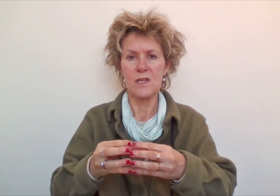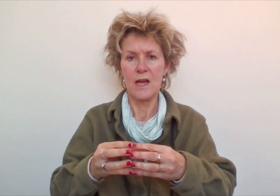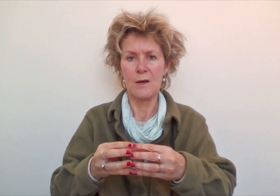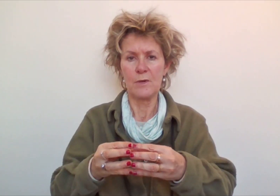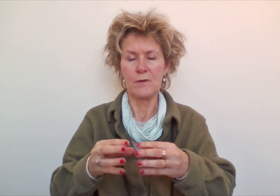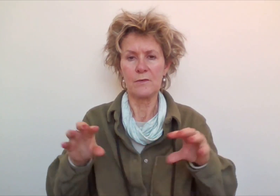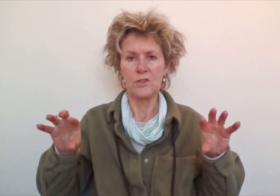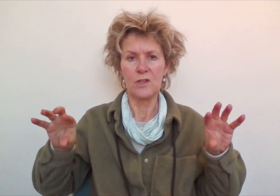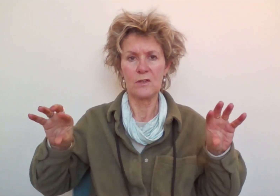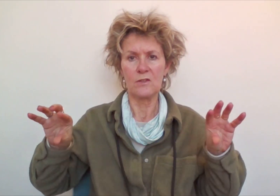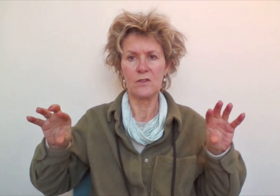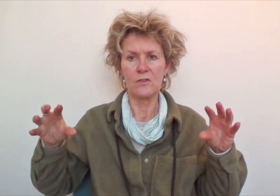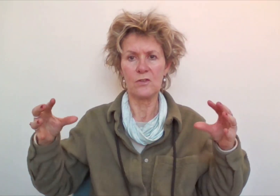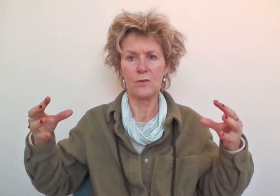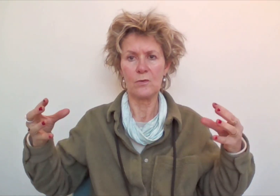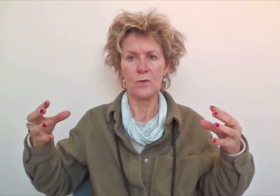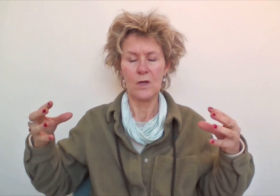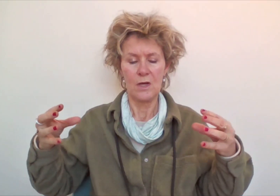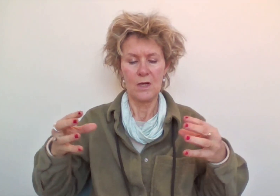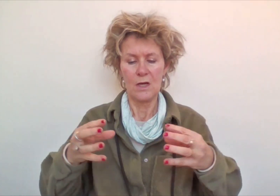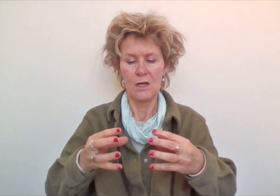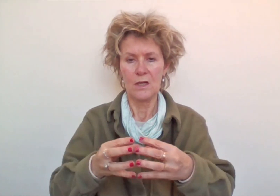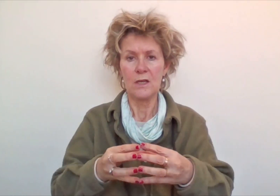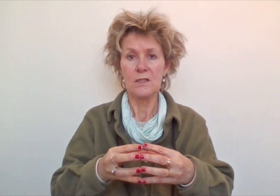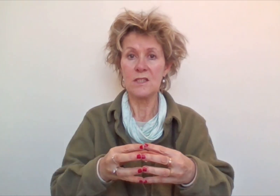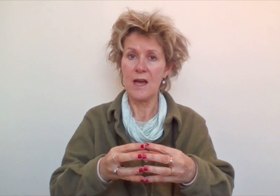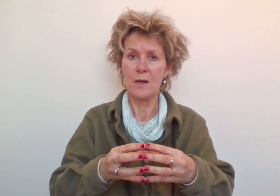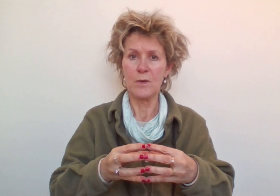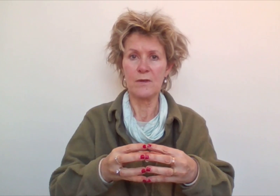Samen. Dus je handen zijn zo. Samen.